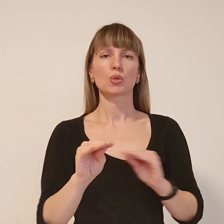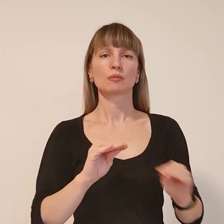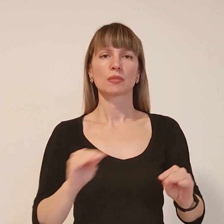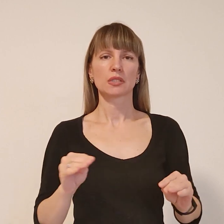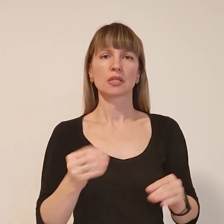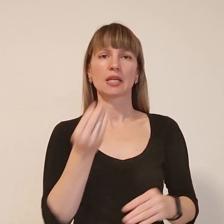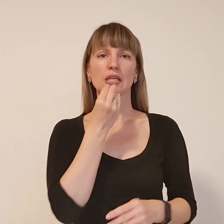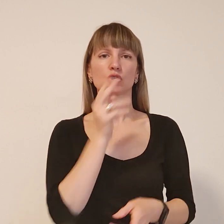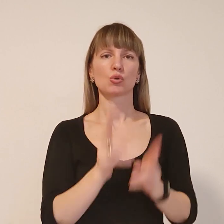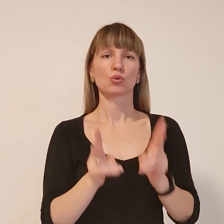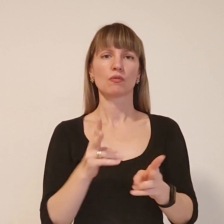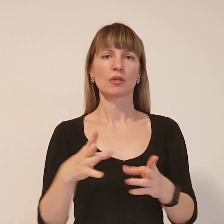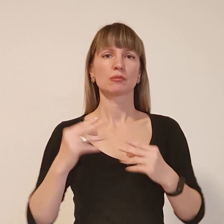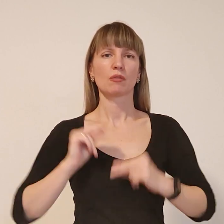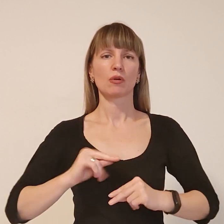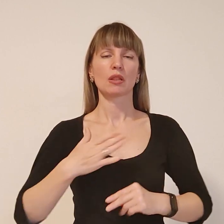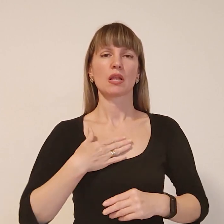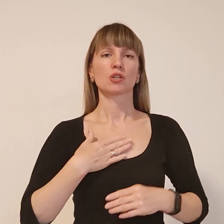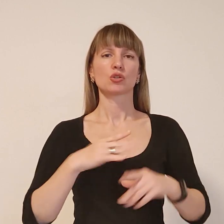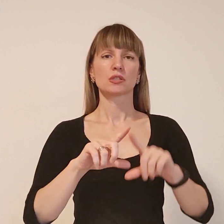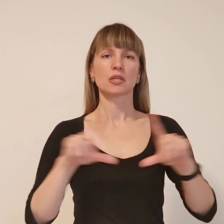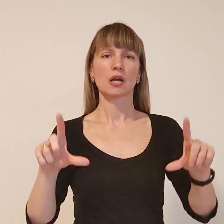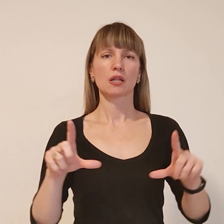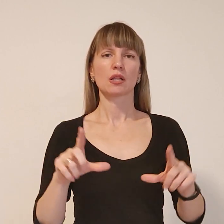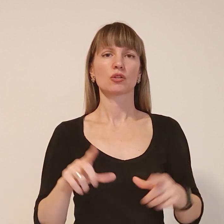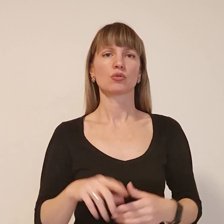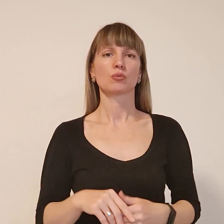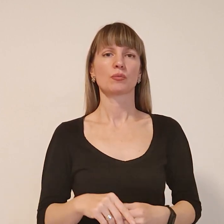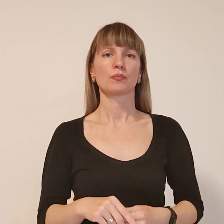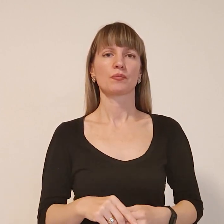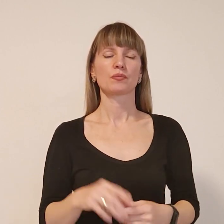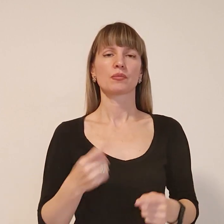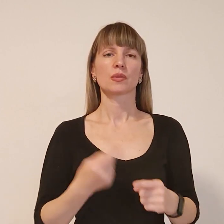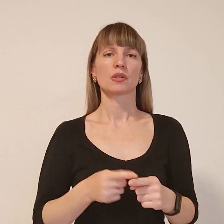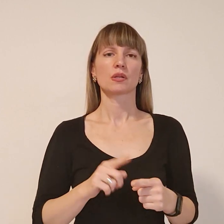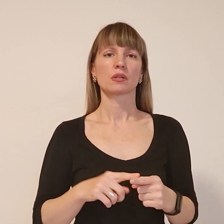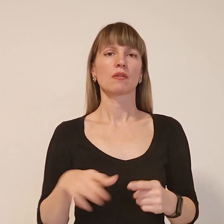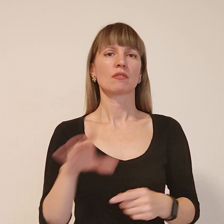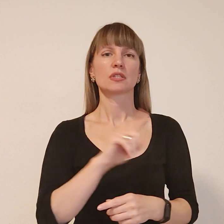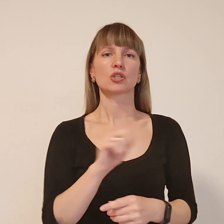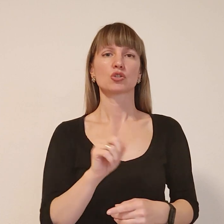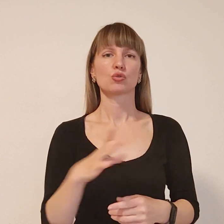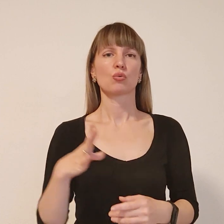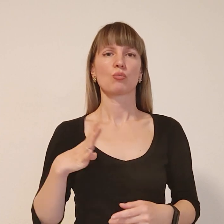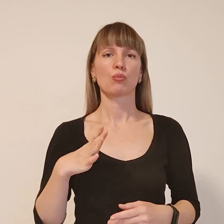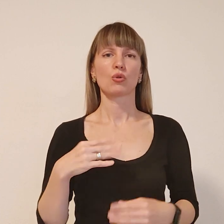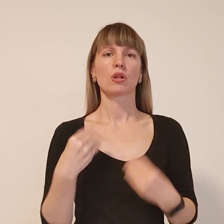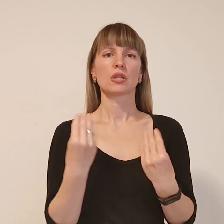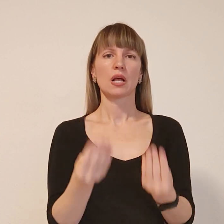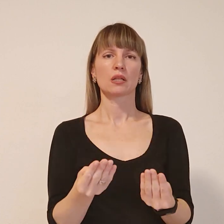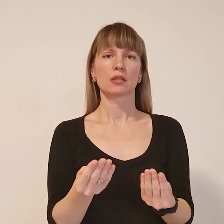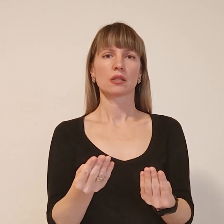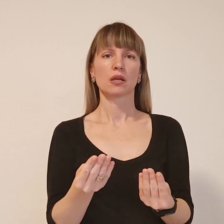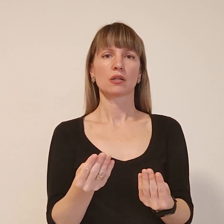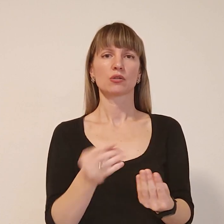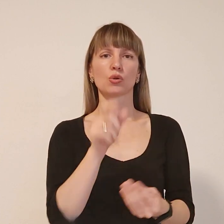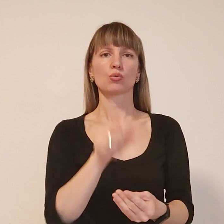Їжу готували співробітники нашого закладу, тому все, що було надано людям, які приїхали,